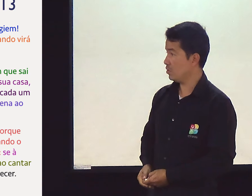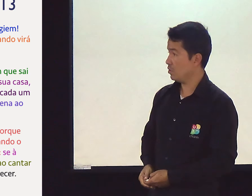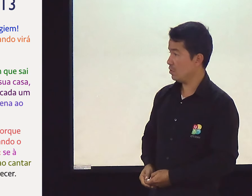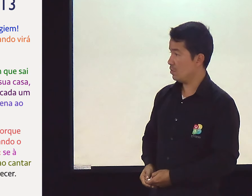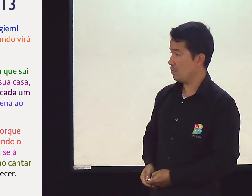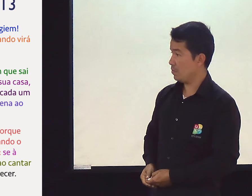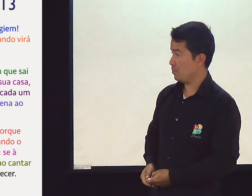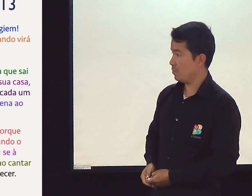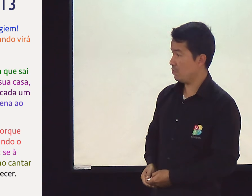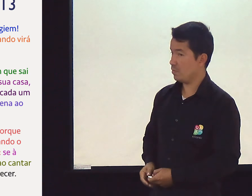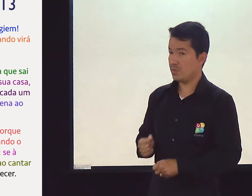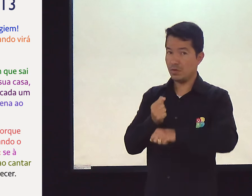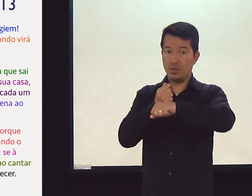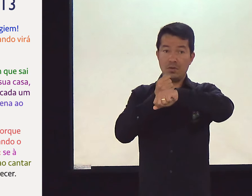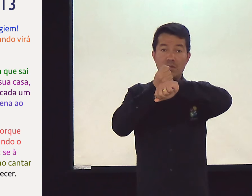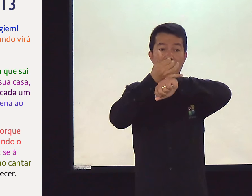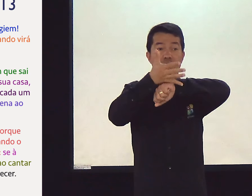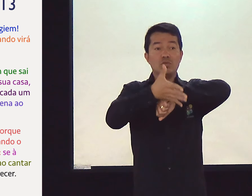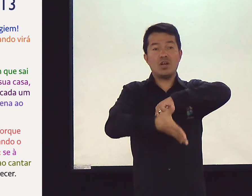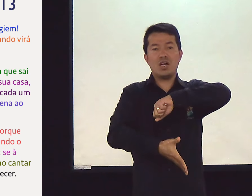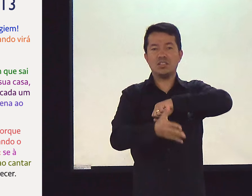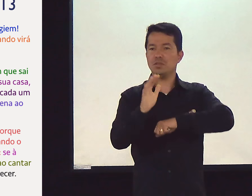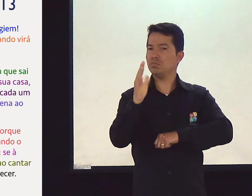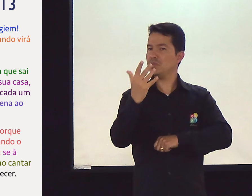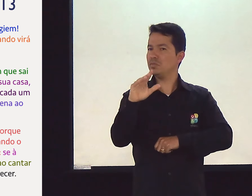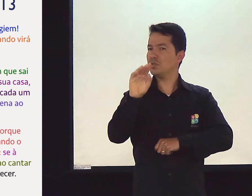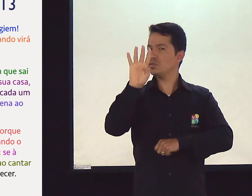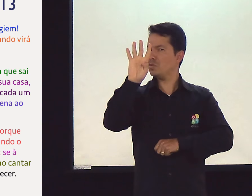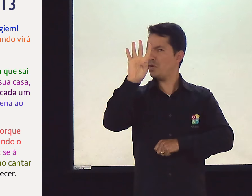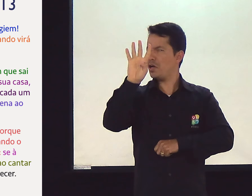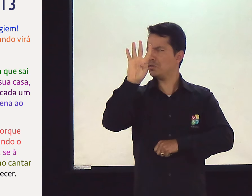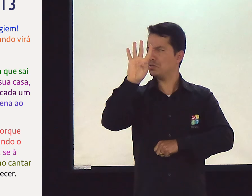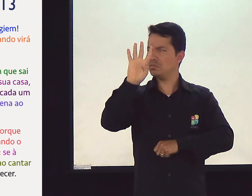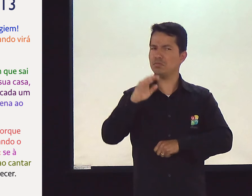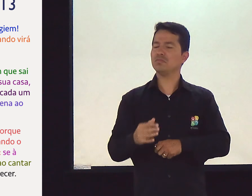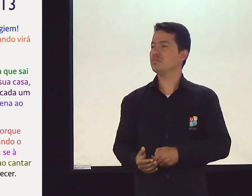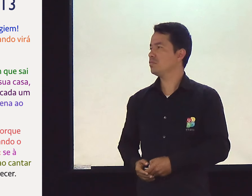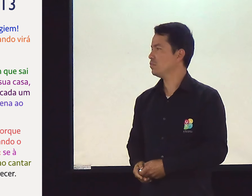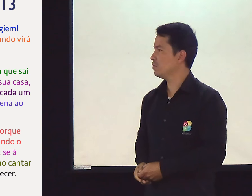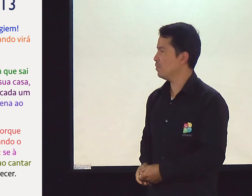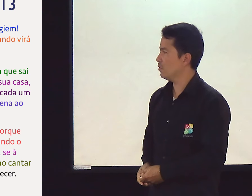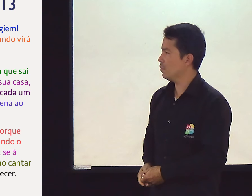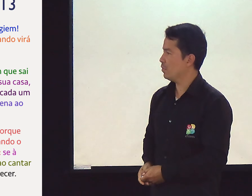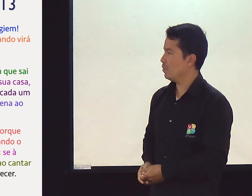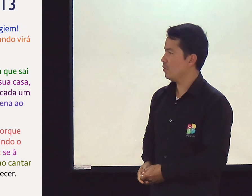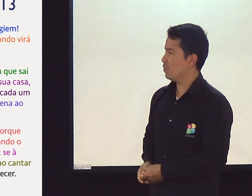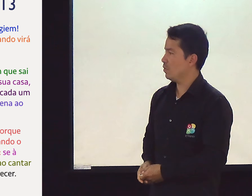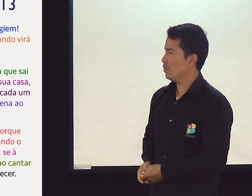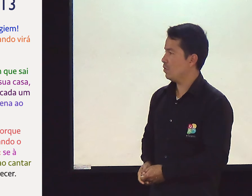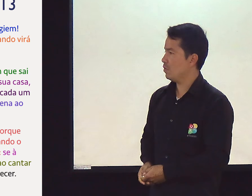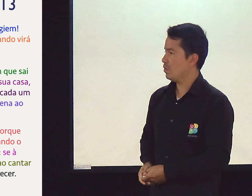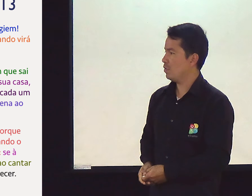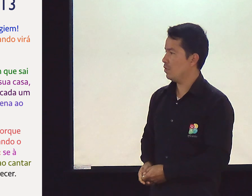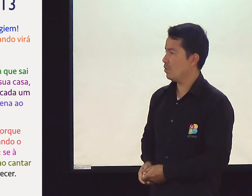Ao cantar do galo. De madrugada, né? Lá pelas quatro da manhã. Ou ao